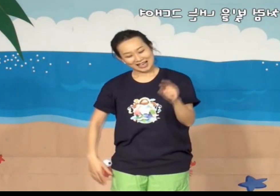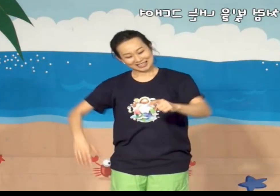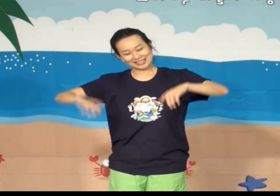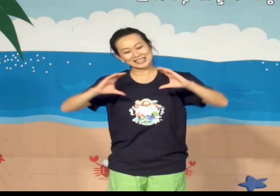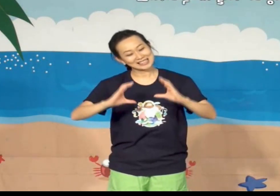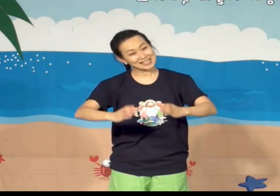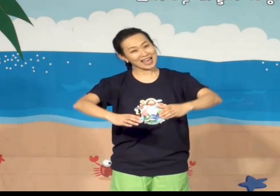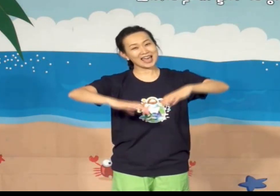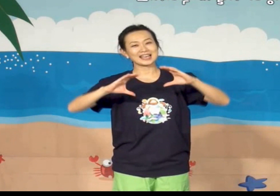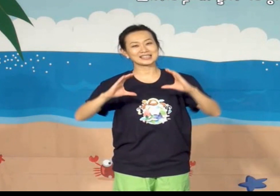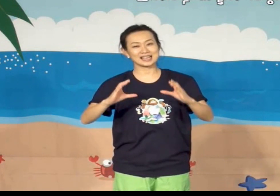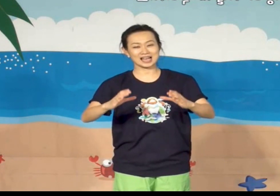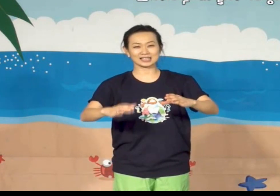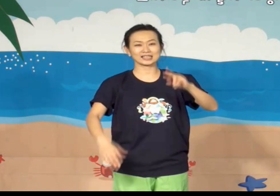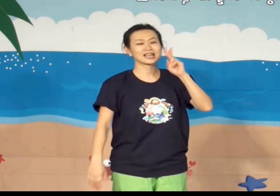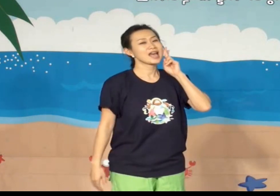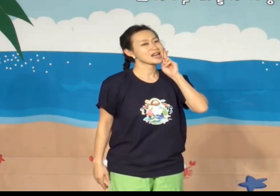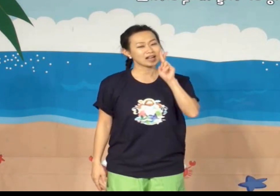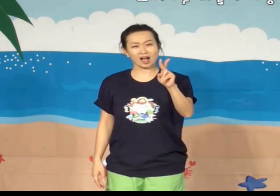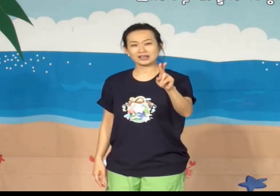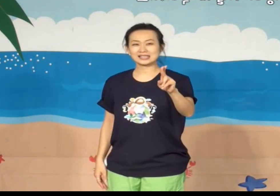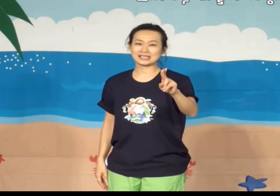이 세상이 거칠게